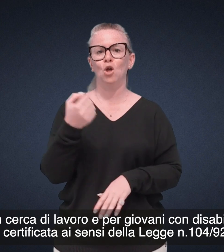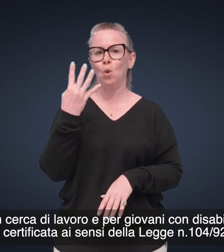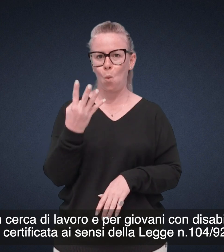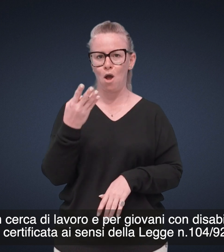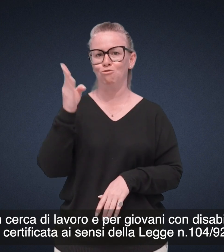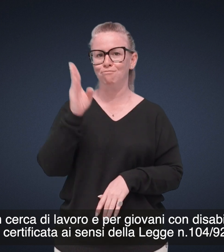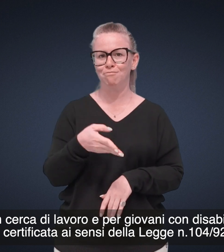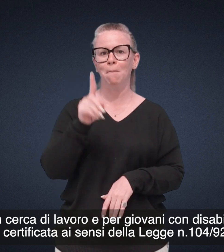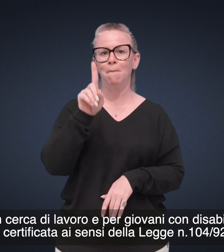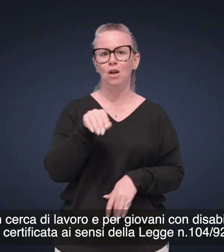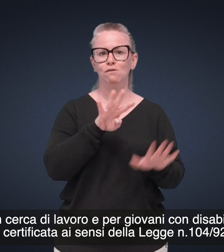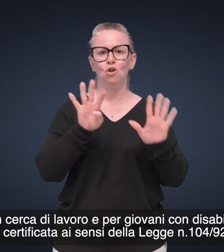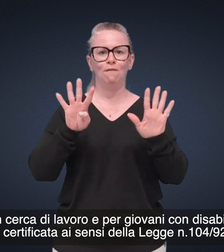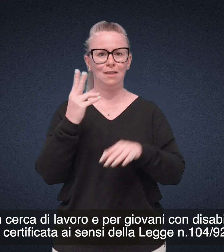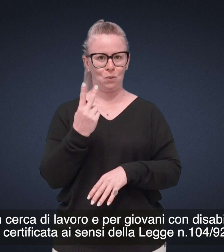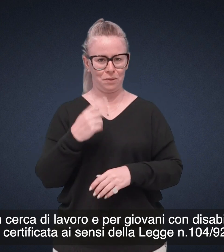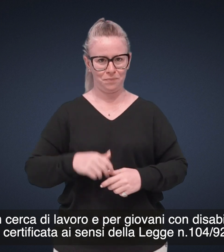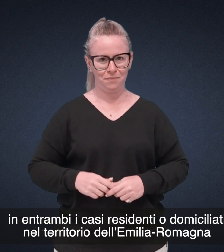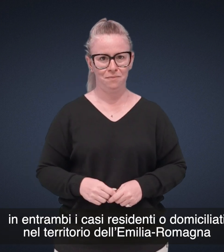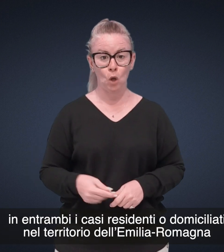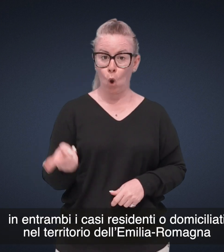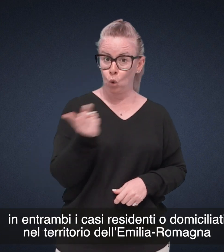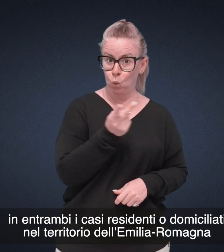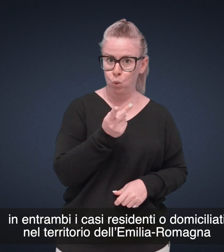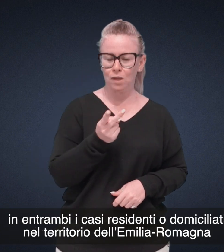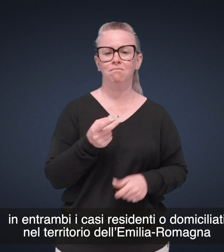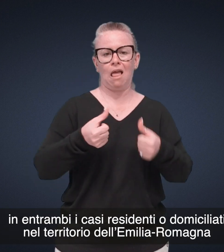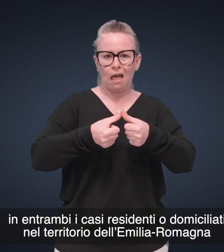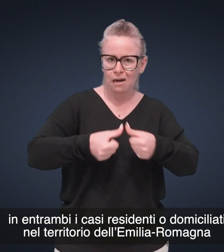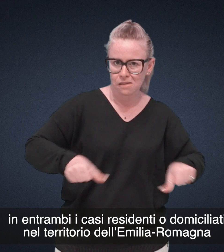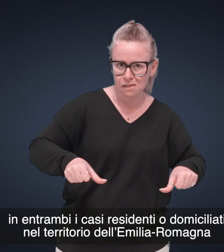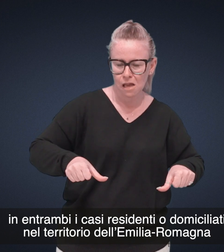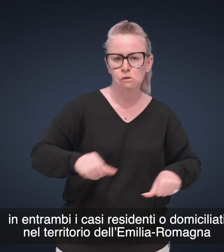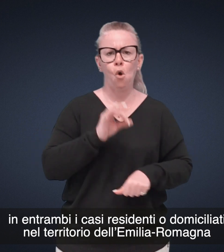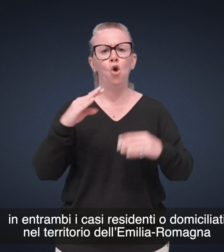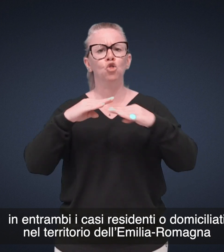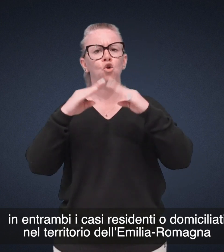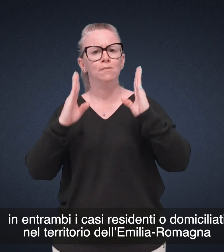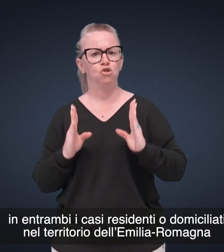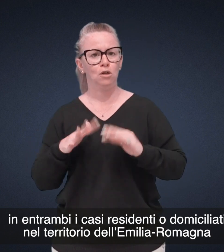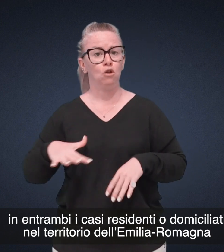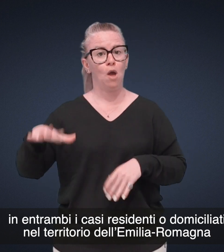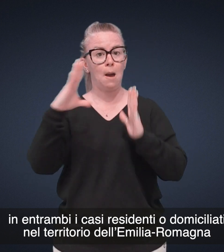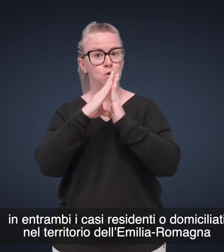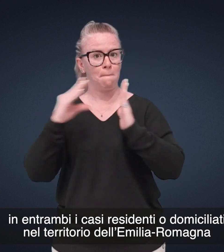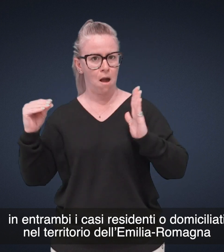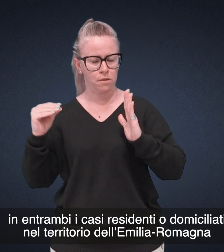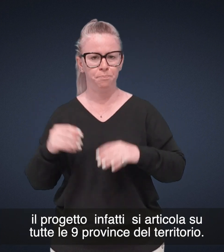-1992, in entrambi i casi residenti o domiciliati nel territorio dell'Emilia-Romagna. Il